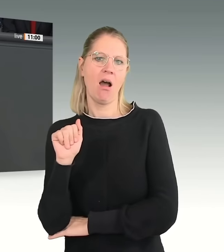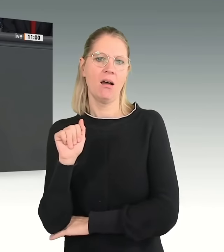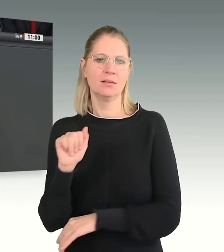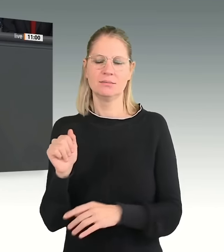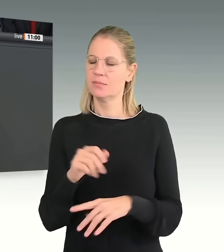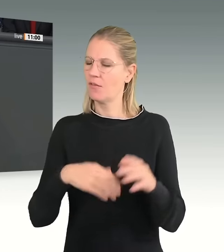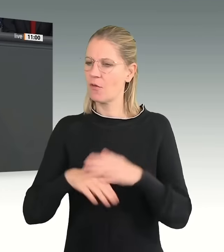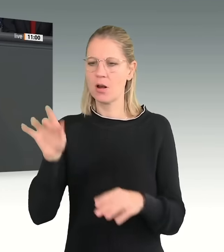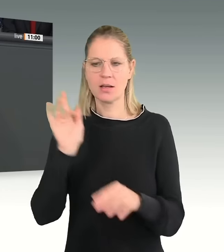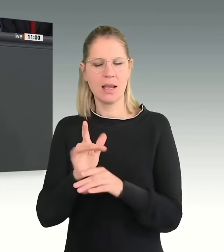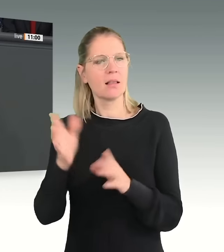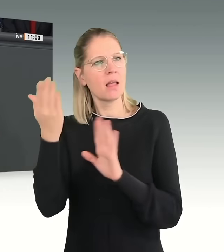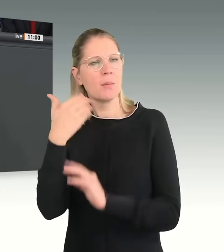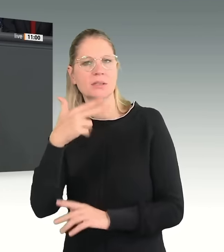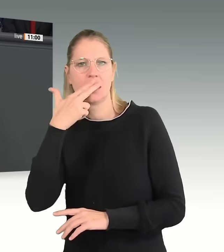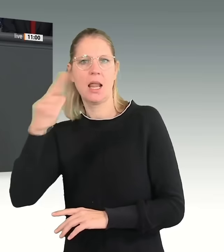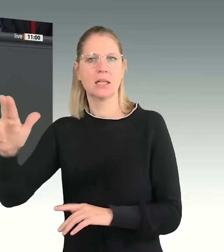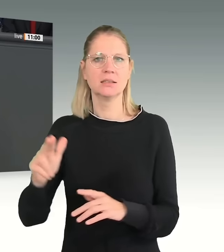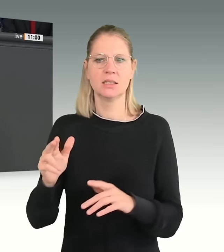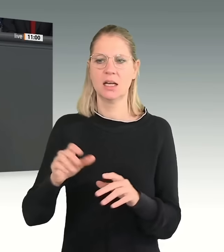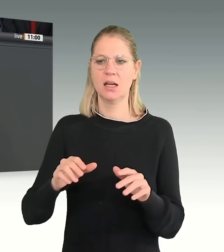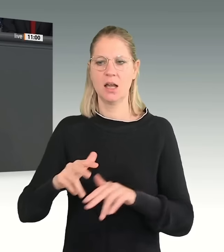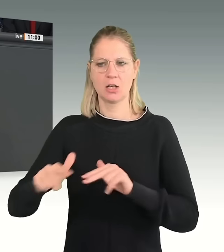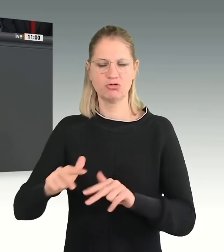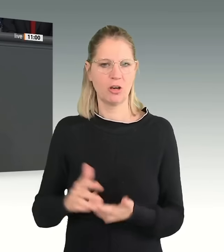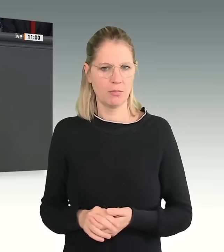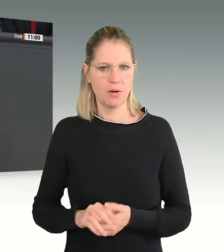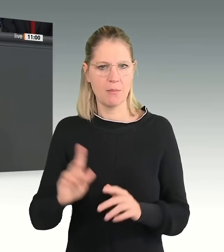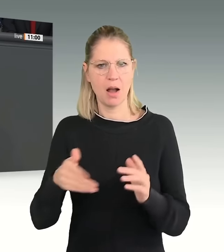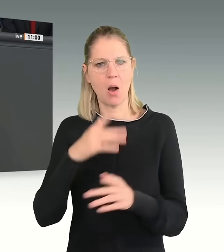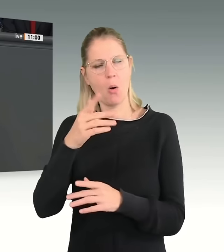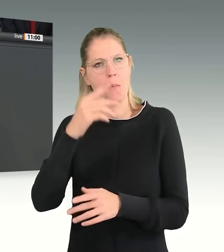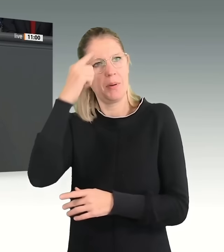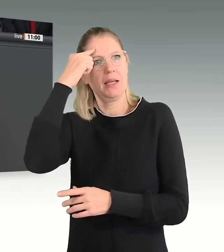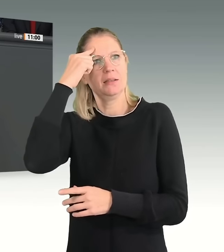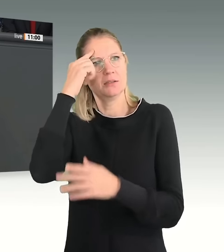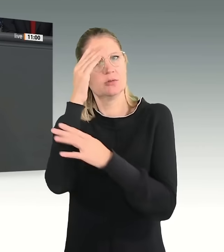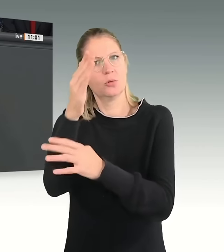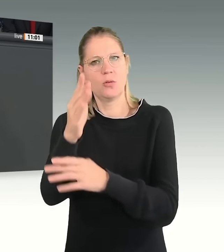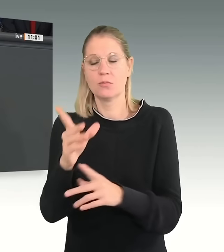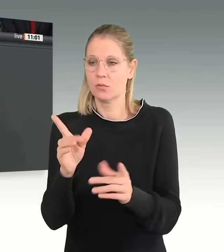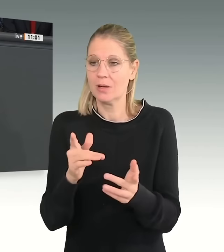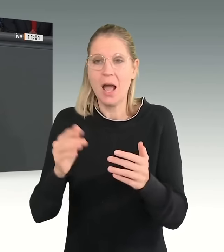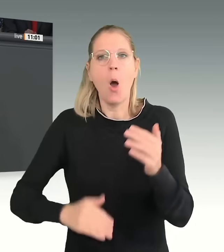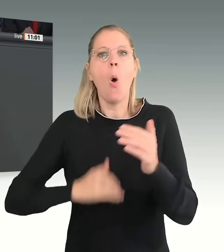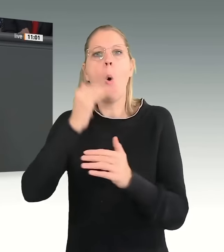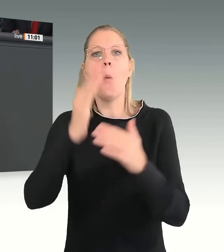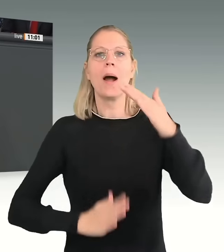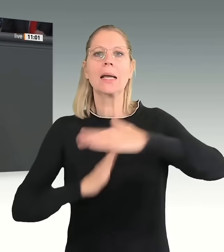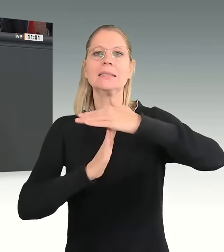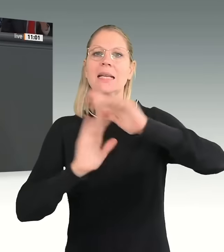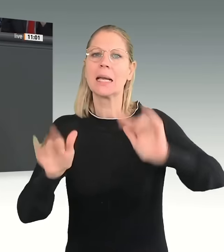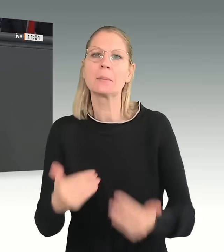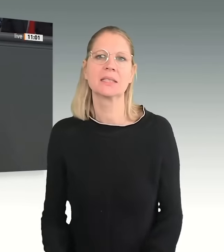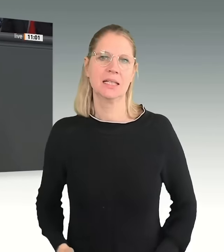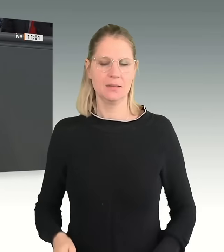Bekenntnis in die Zukunft. Hier gibt es keine Obergrenzen. Wir gewähren Menschen Schutz. Deutschland ist heute ein komplett anderes Land, ein